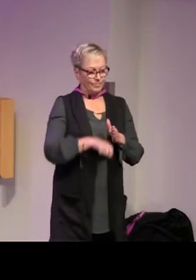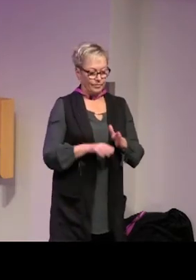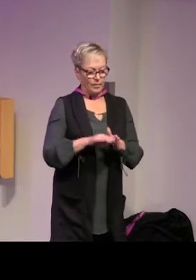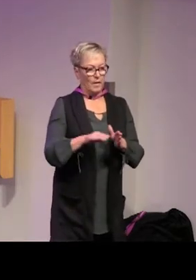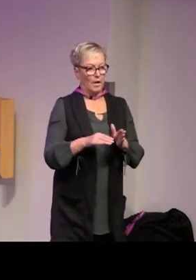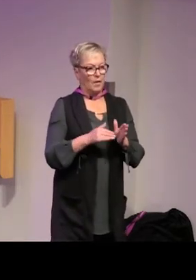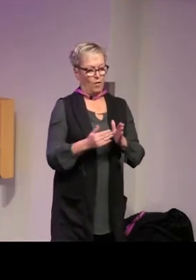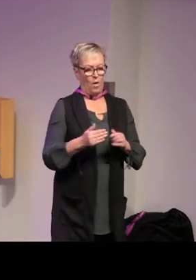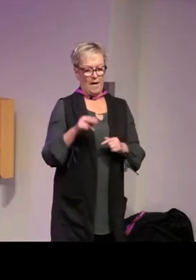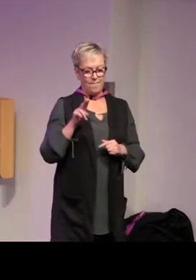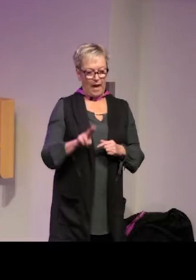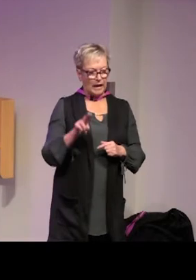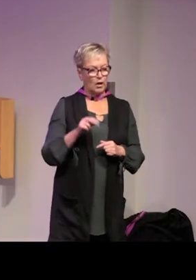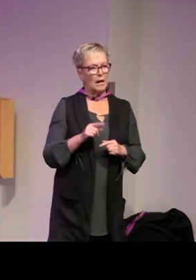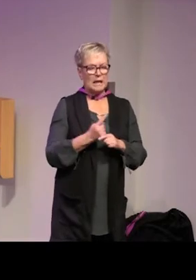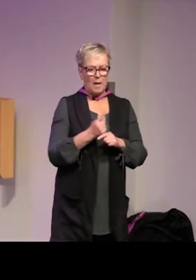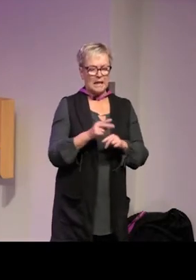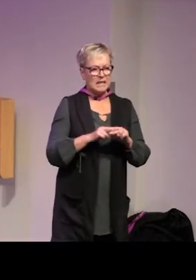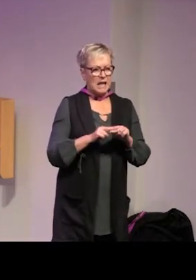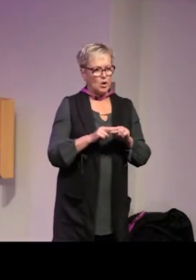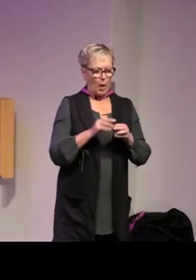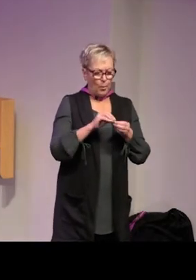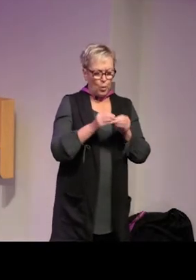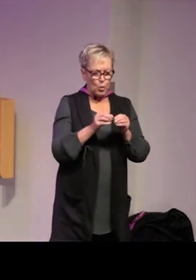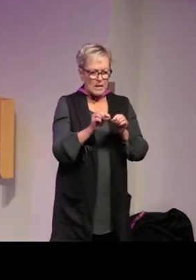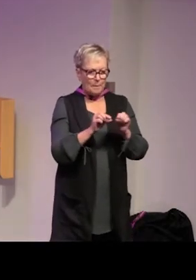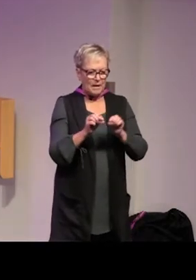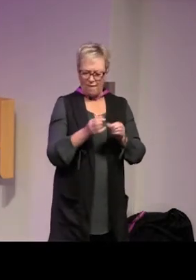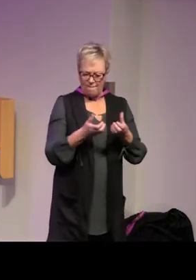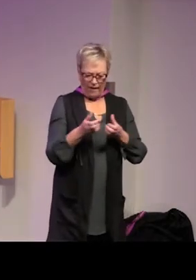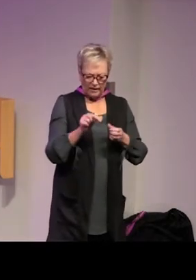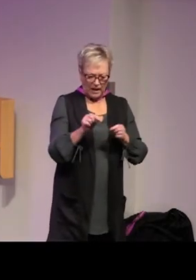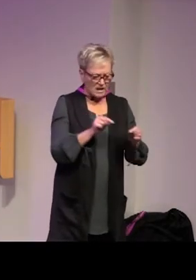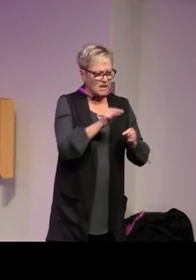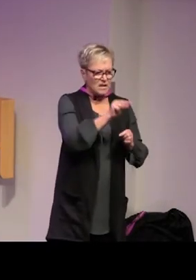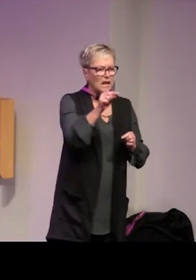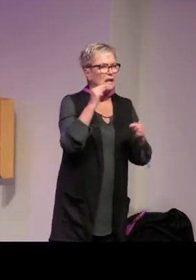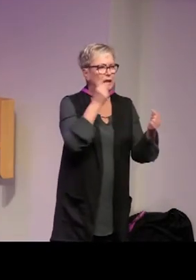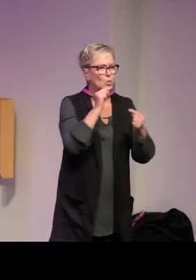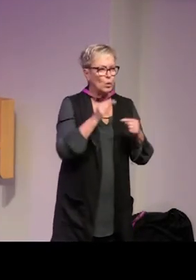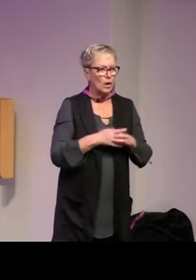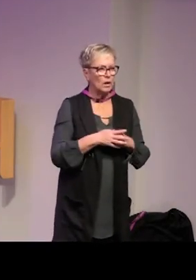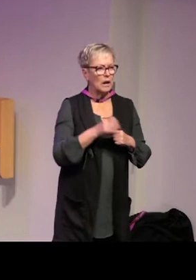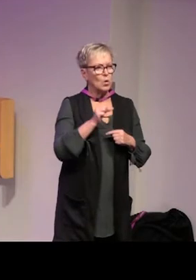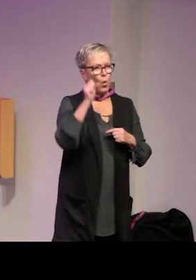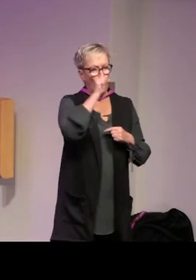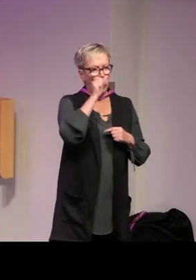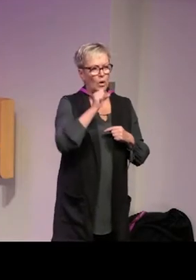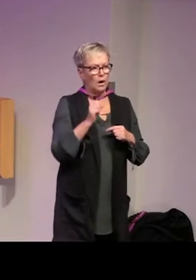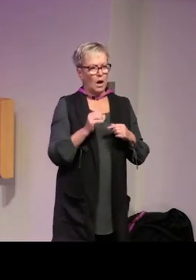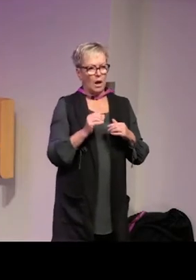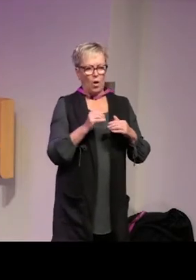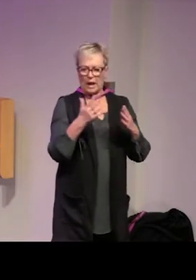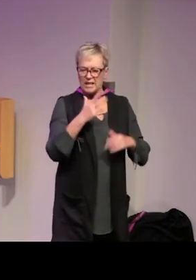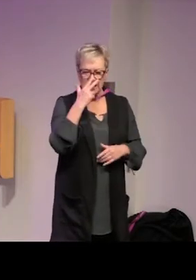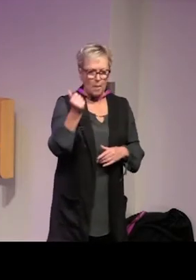avstamp från liksom verkligheten och ibland så känns det som pusselbiten av verkligheten fattas i de här diskussionerna för det är så otroligt